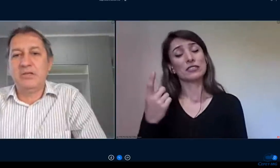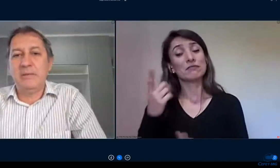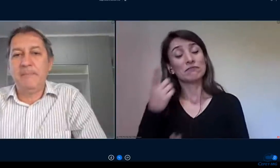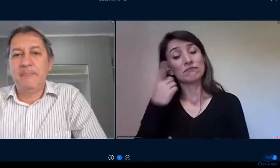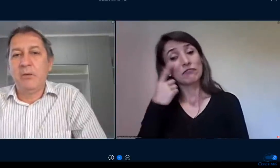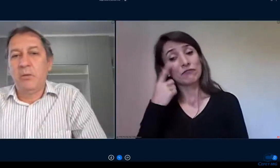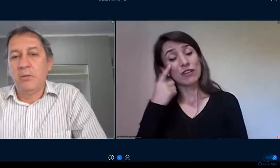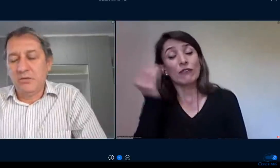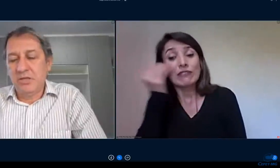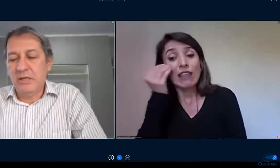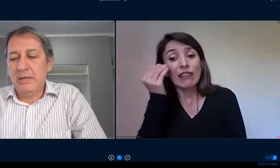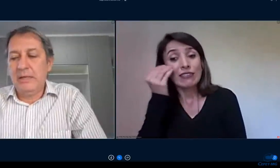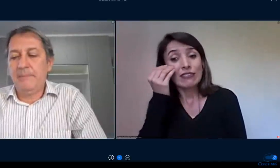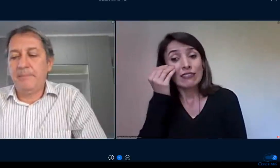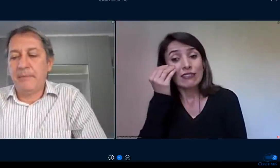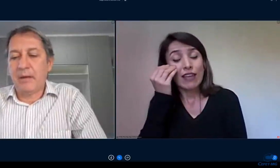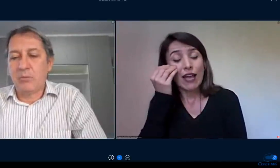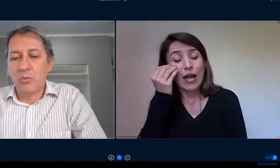semana de